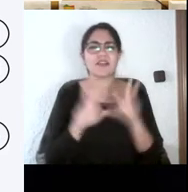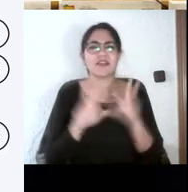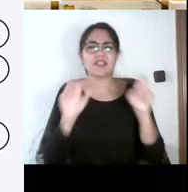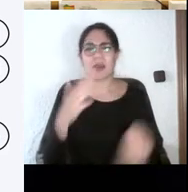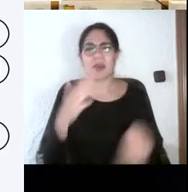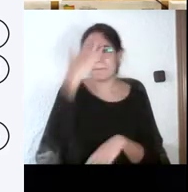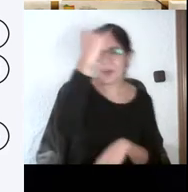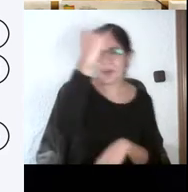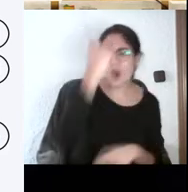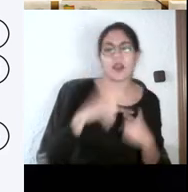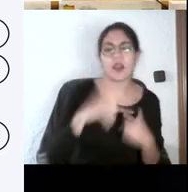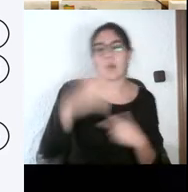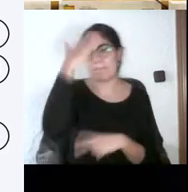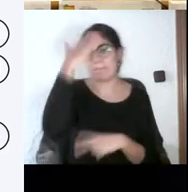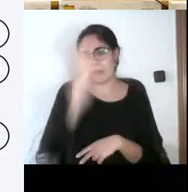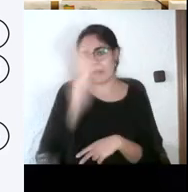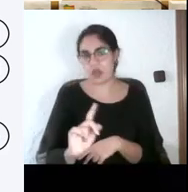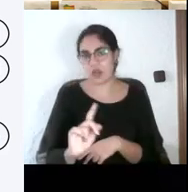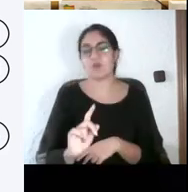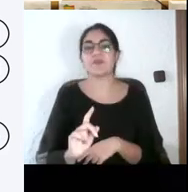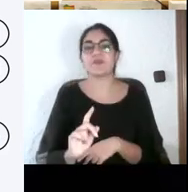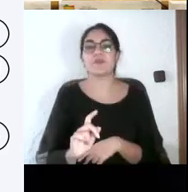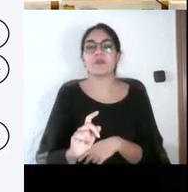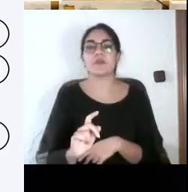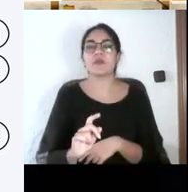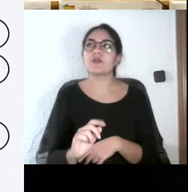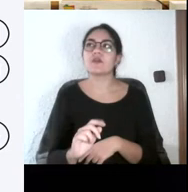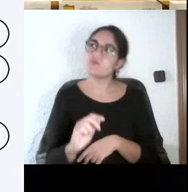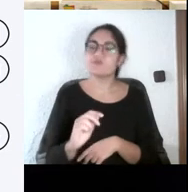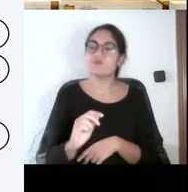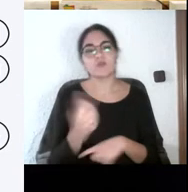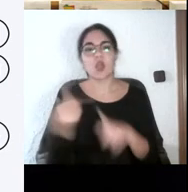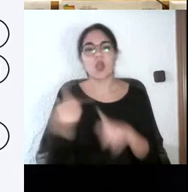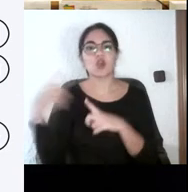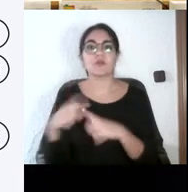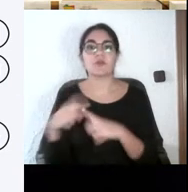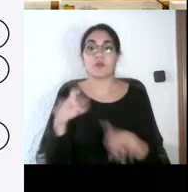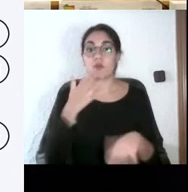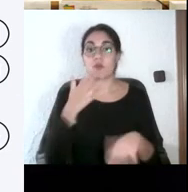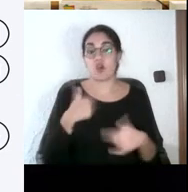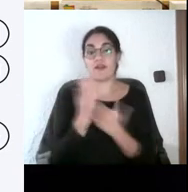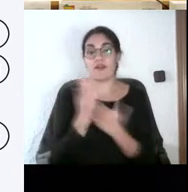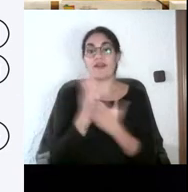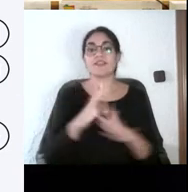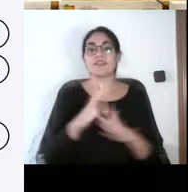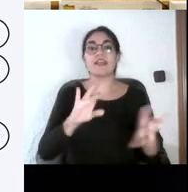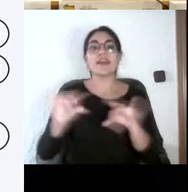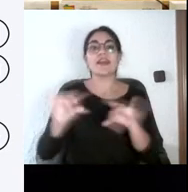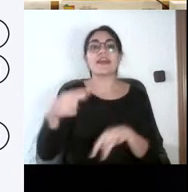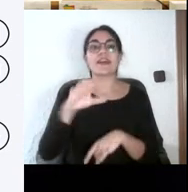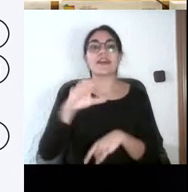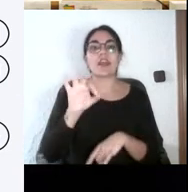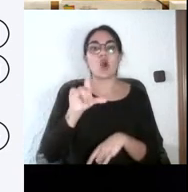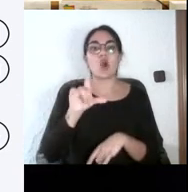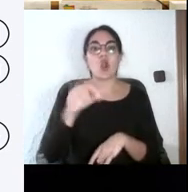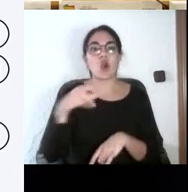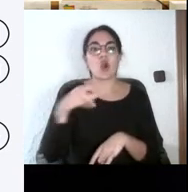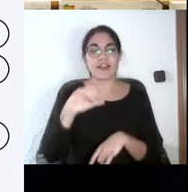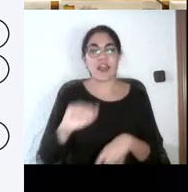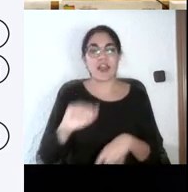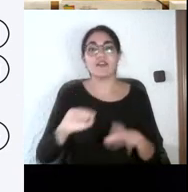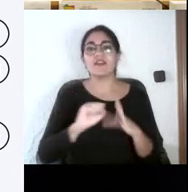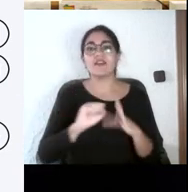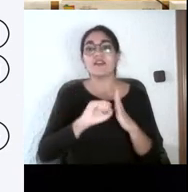memorizar, hay cosas que hay que memorizarlas. Yo doy clases de geología y es que el vocabulario en geología es un vocabulario